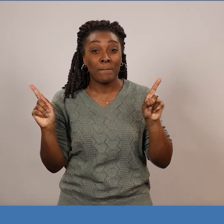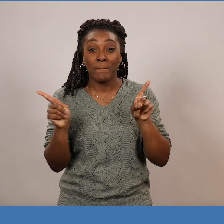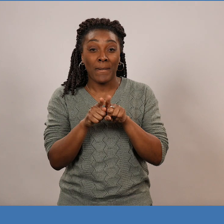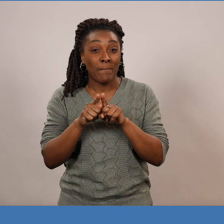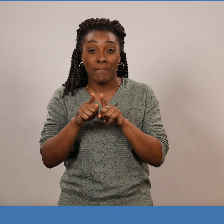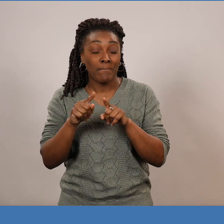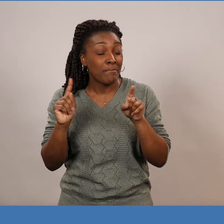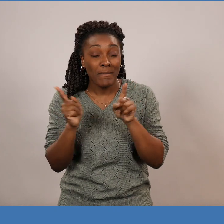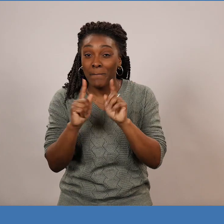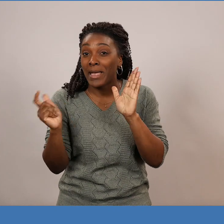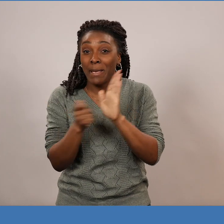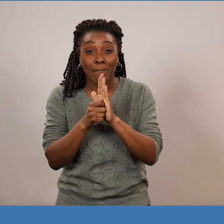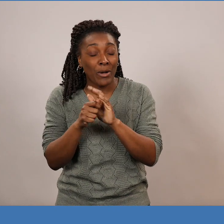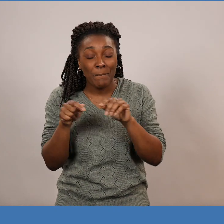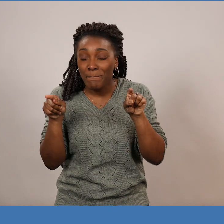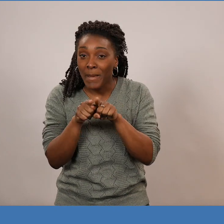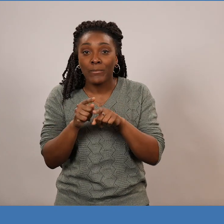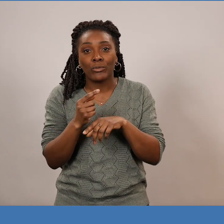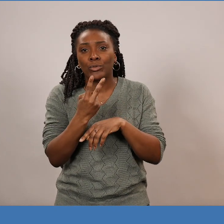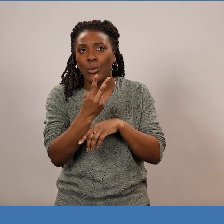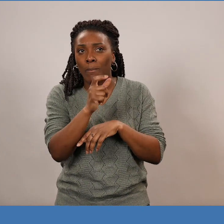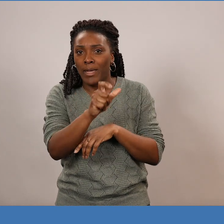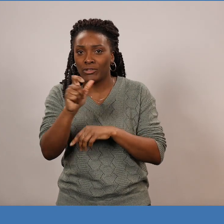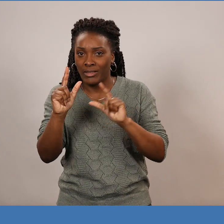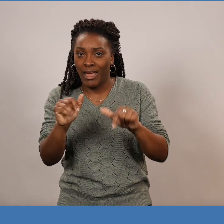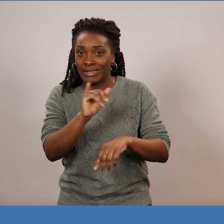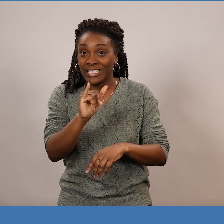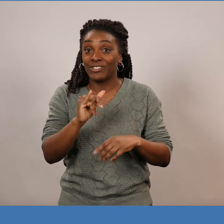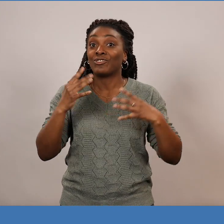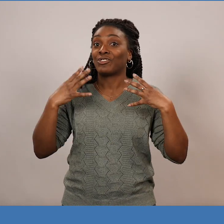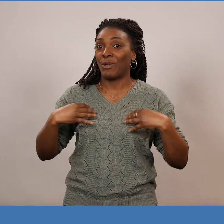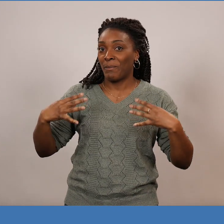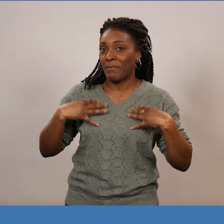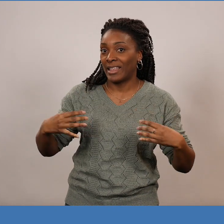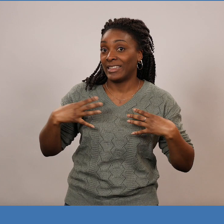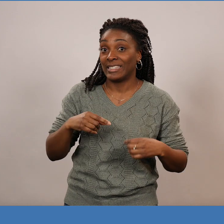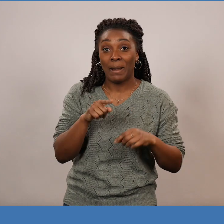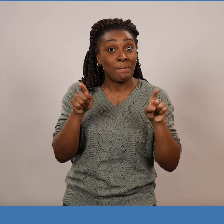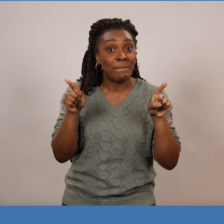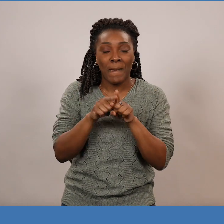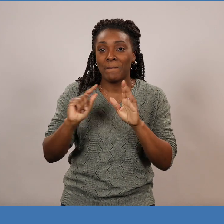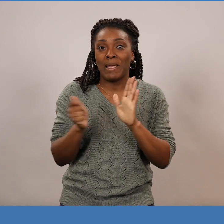Mais en même temps, il y avait une autre personne, deux autres personnes qui étaient là, y Jean-Baptiste.